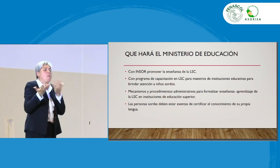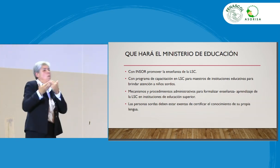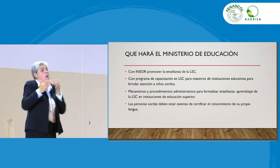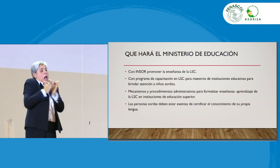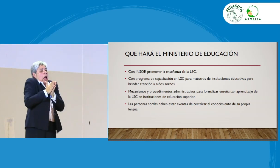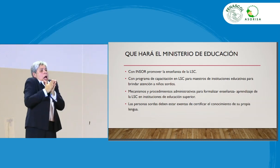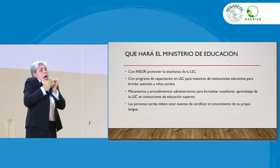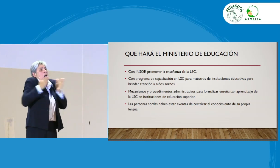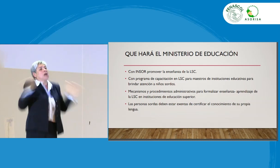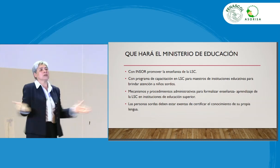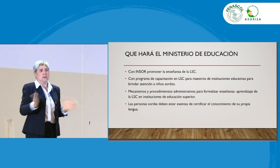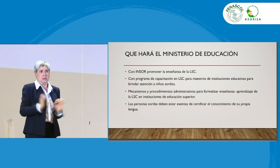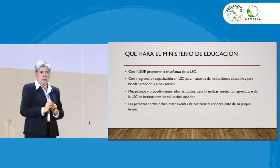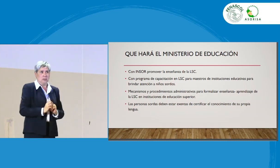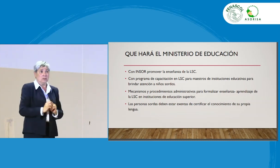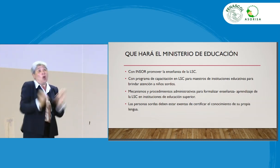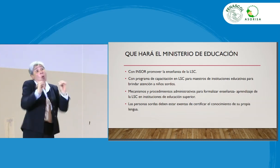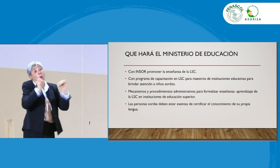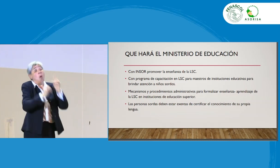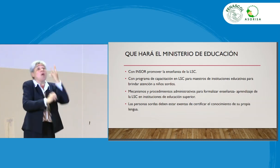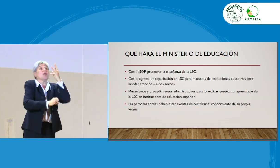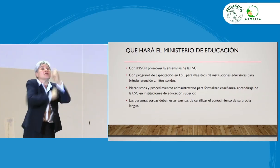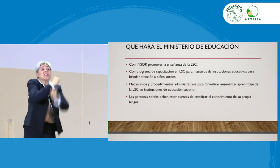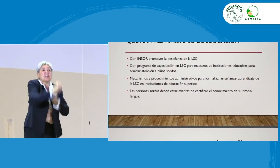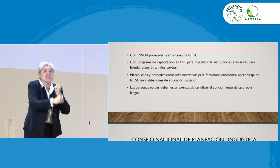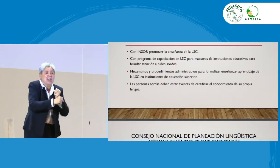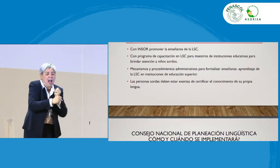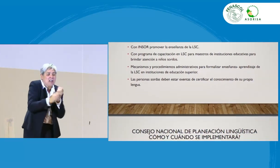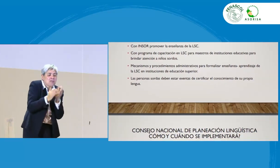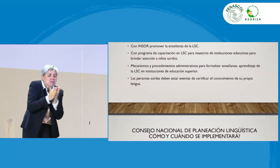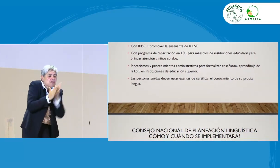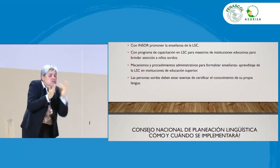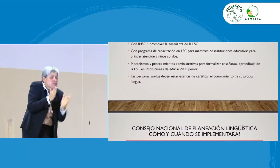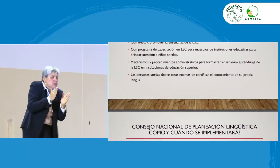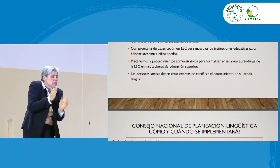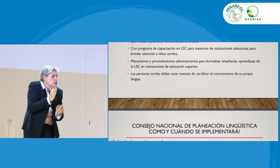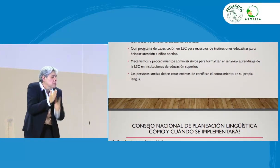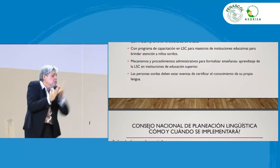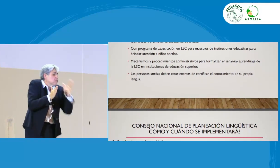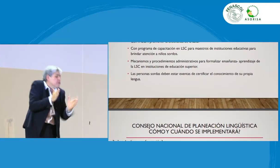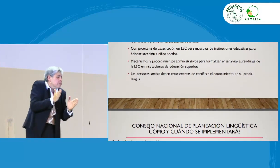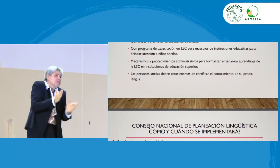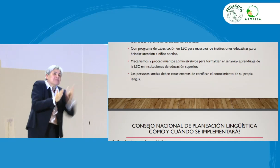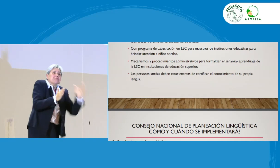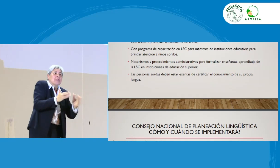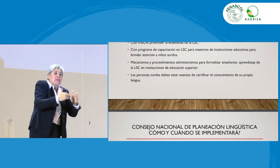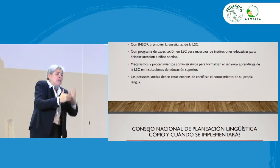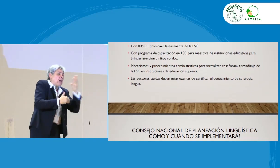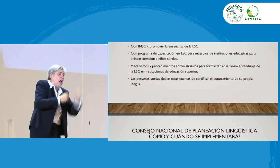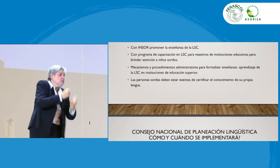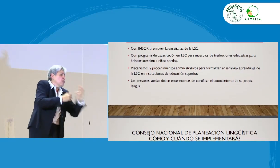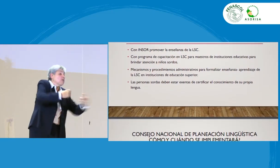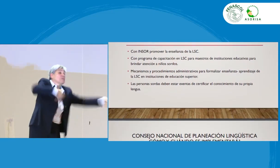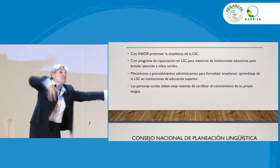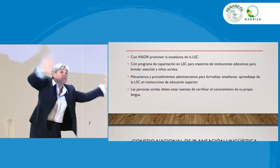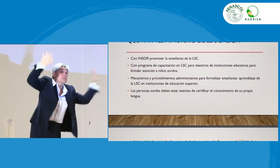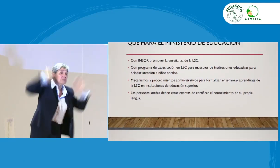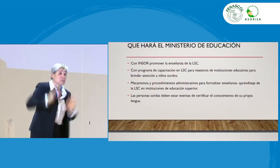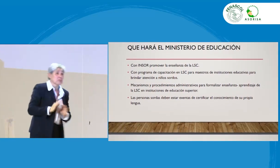pues, ampliarlo, tres años, tres años, después otros tres, y otros tres, se podría pensar, y ahí en adelante, no lo sé, pero